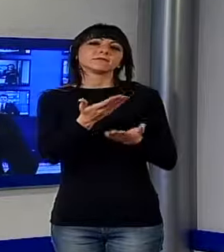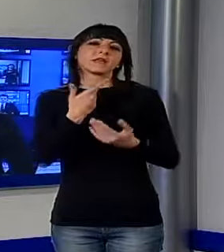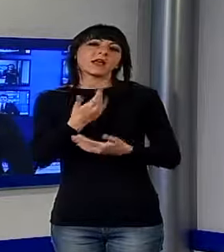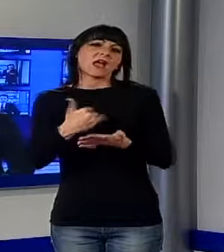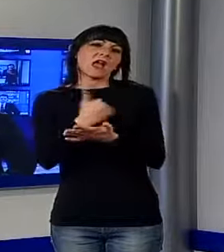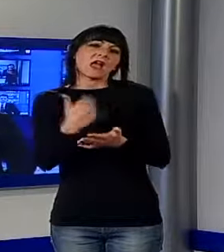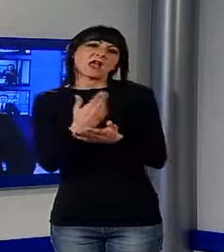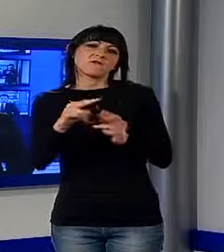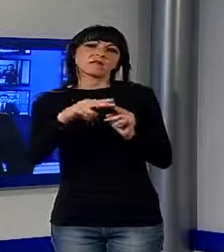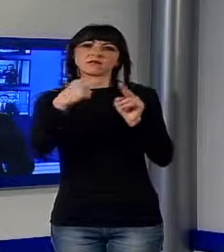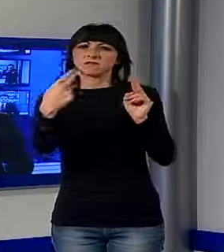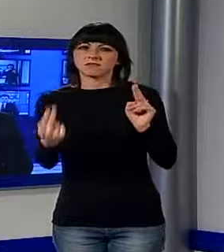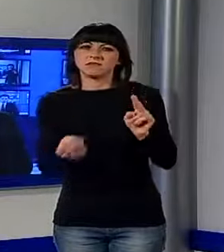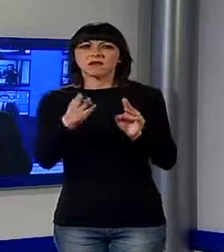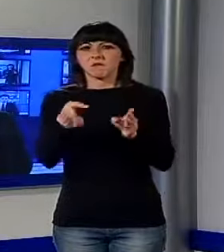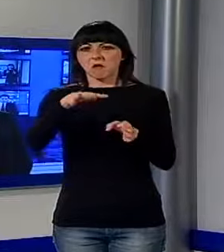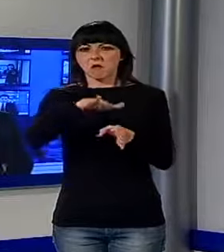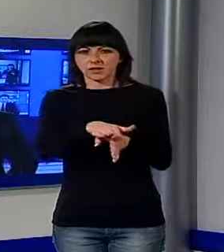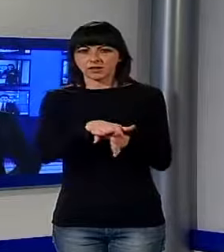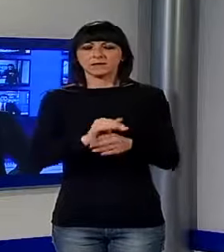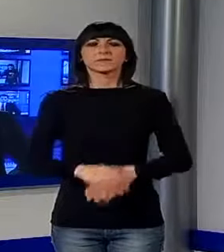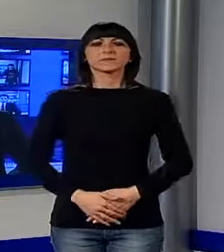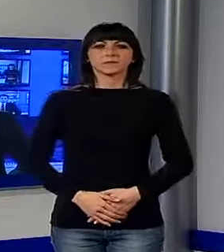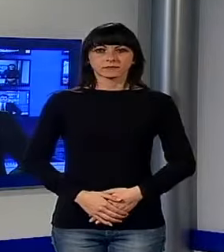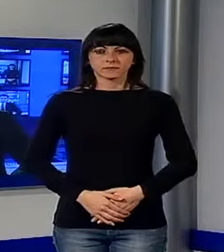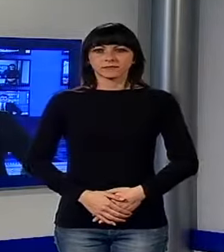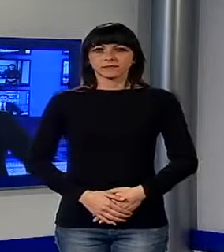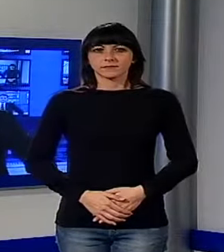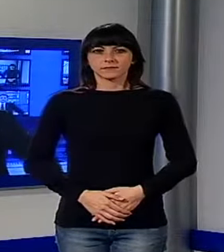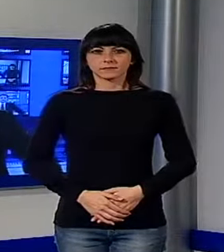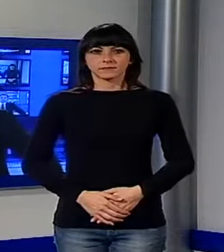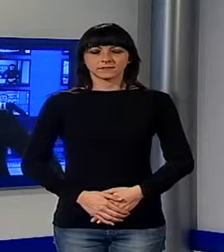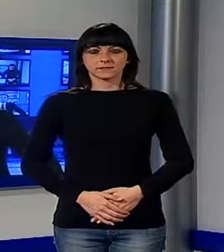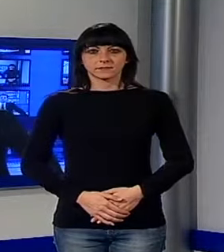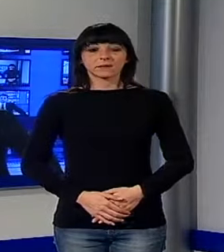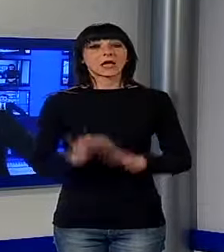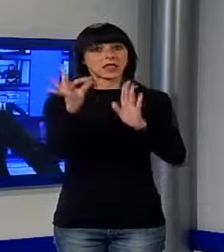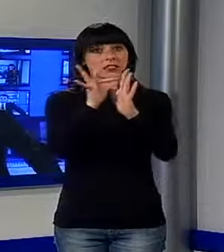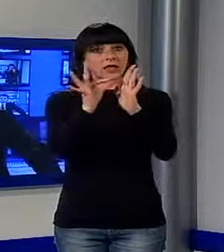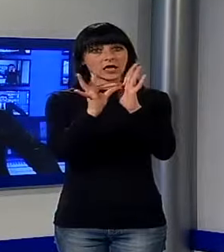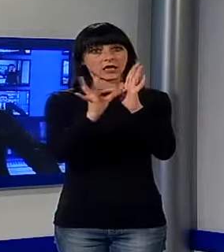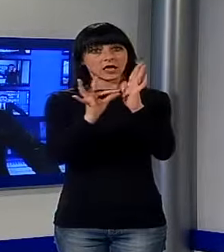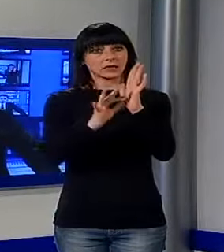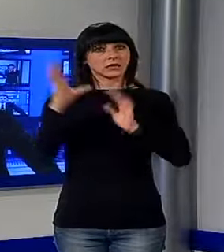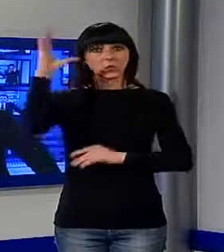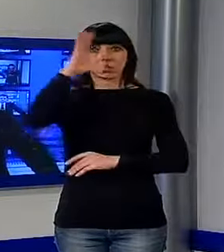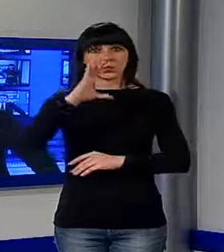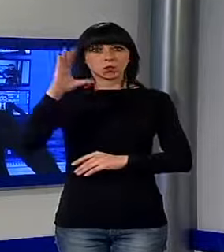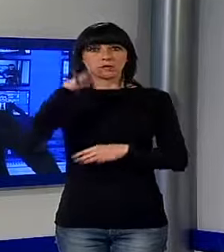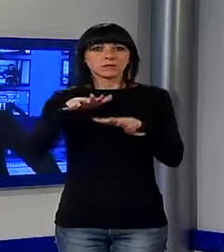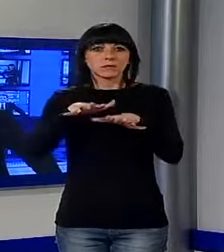l'insano gesto. E adesso parliamo dei dati sui flussi turistici che sono stati